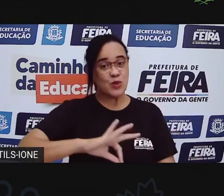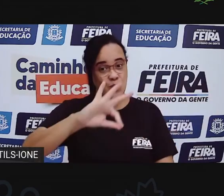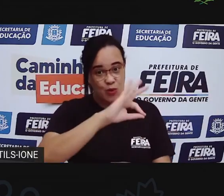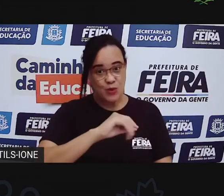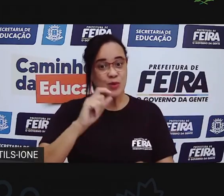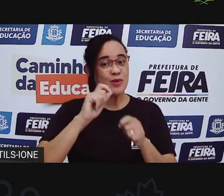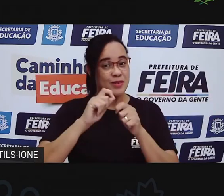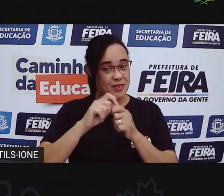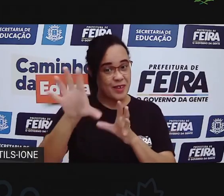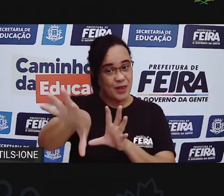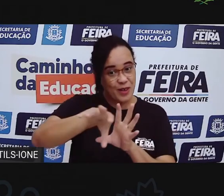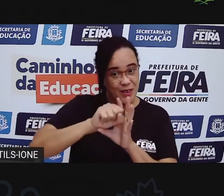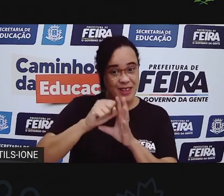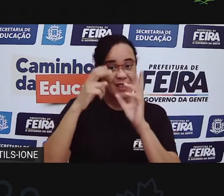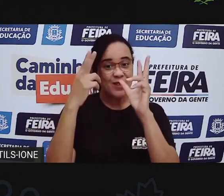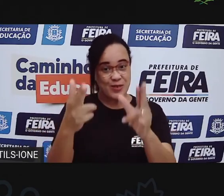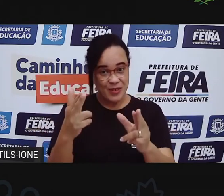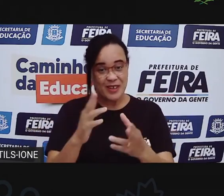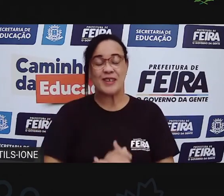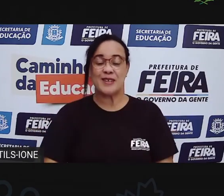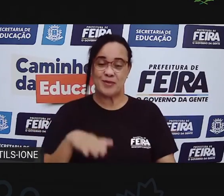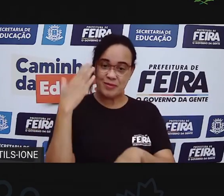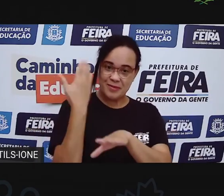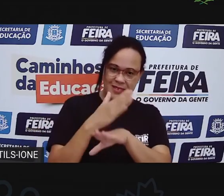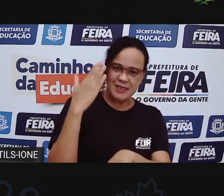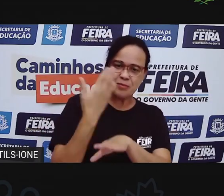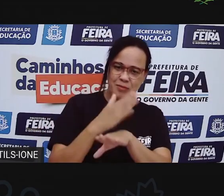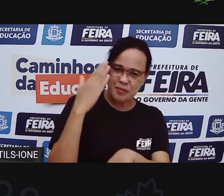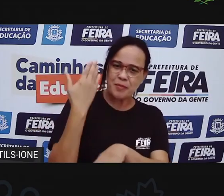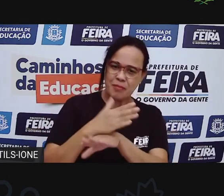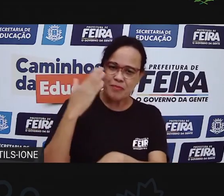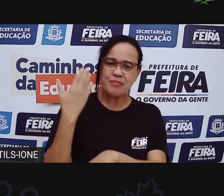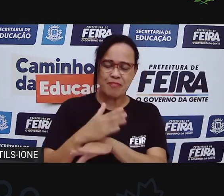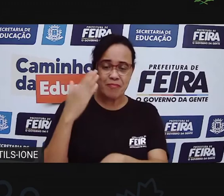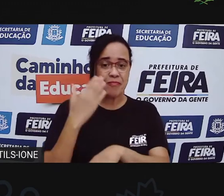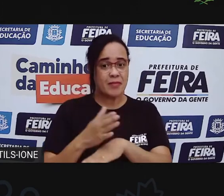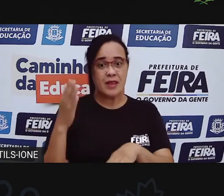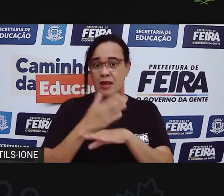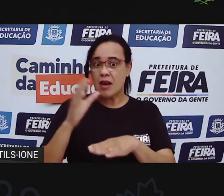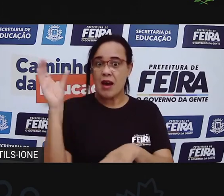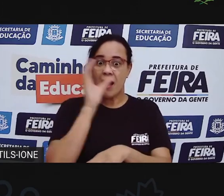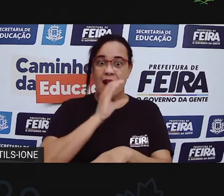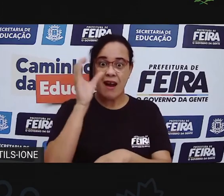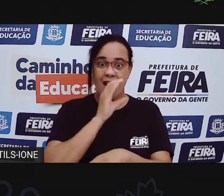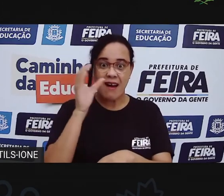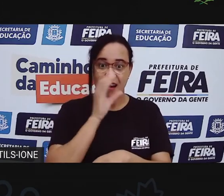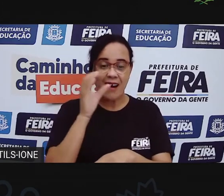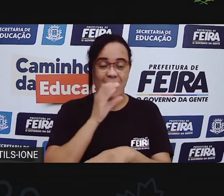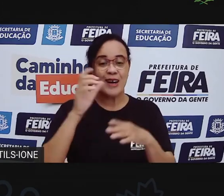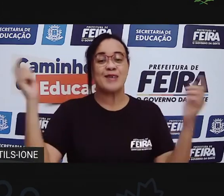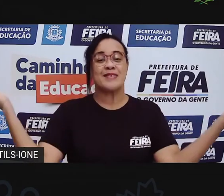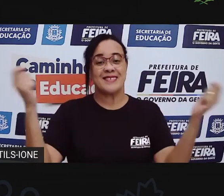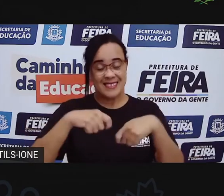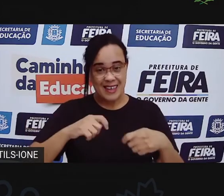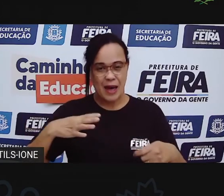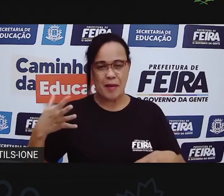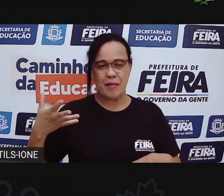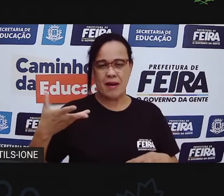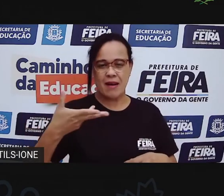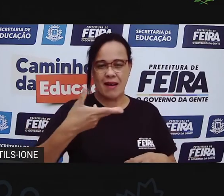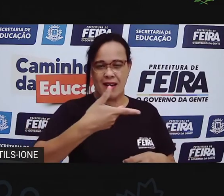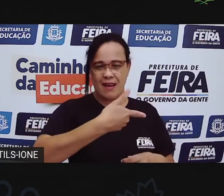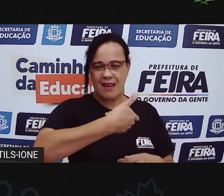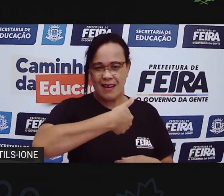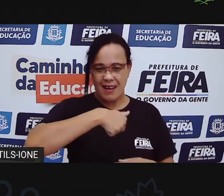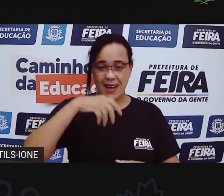meninada? Quanto mais você exercita, pratica, mais rápido você pode cantar, ficar habilidoso aí com